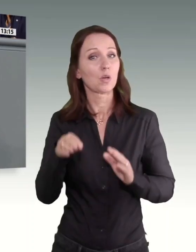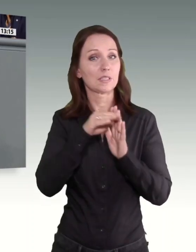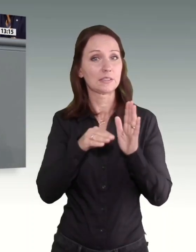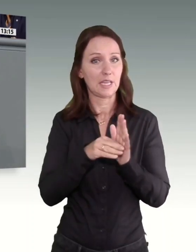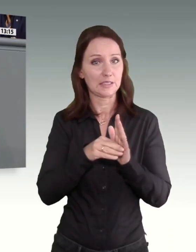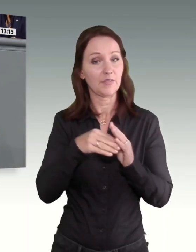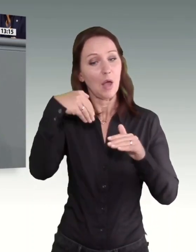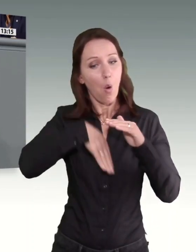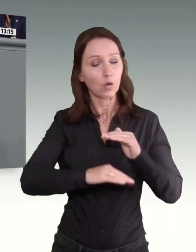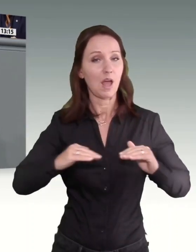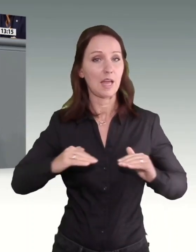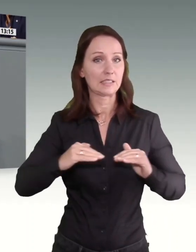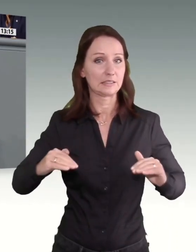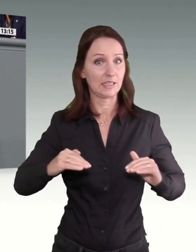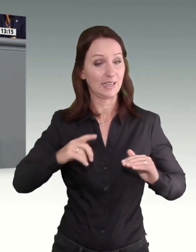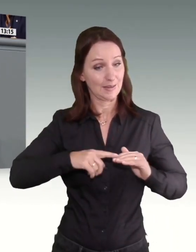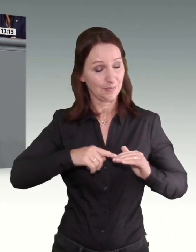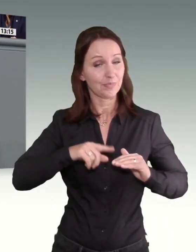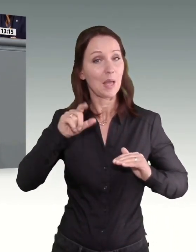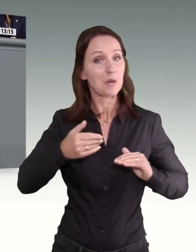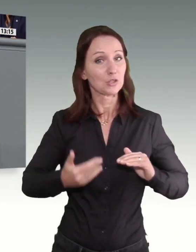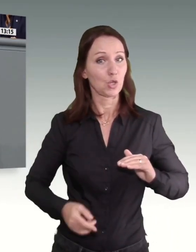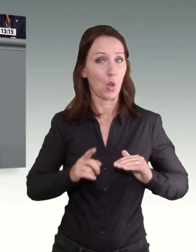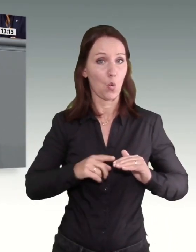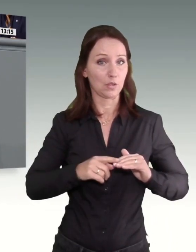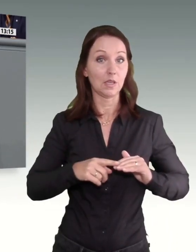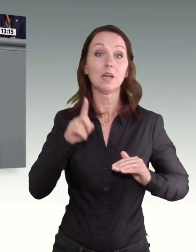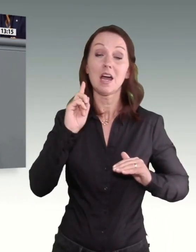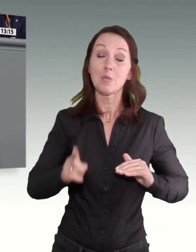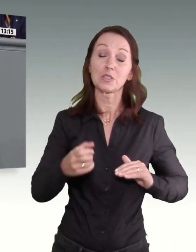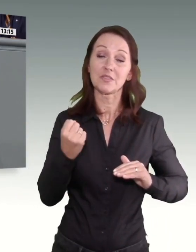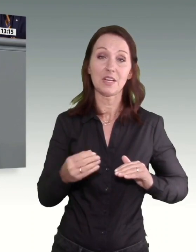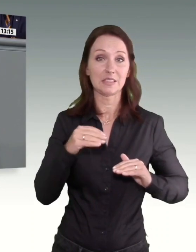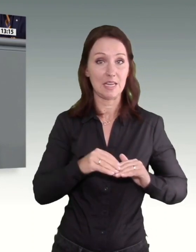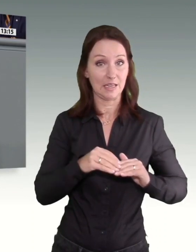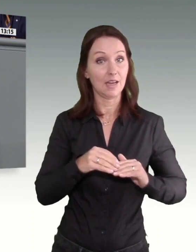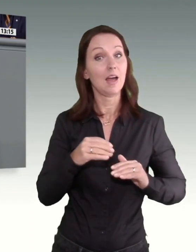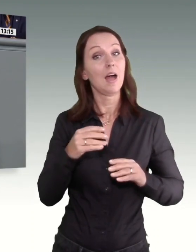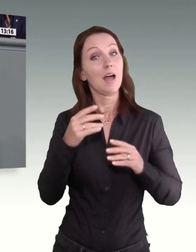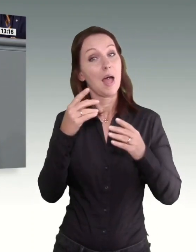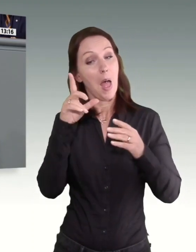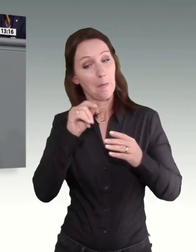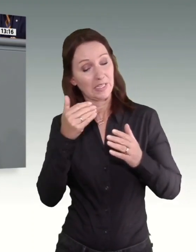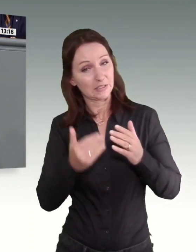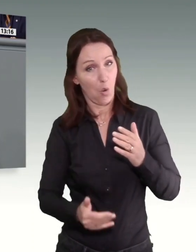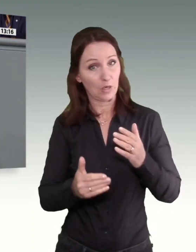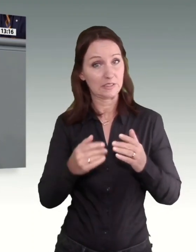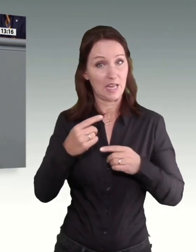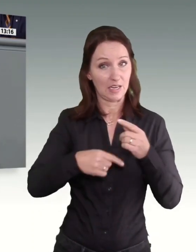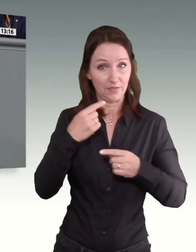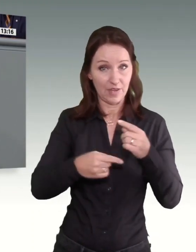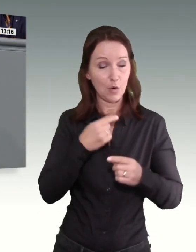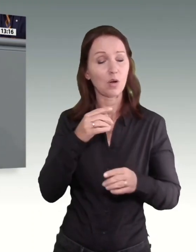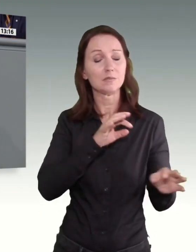Mindestlohns zu ergänzen und festzulegen, dass bei der Entwicklung des Mindestlohns stets mindestens 60 Prozent des Medianlohns sichergestellt sein